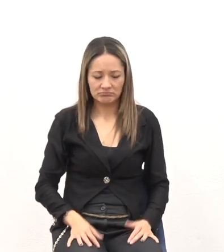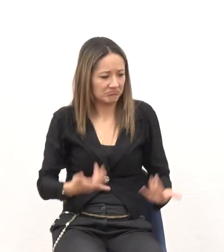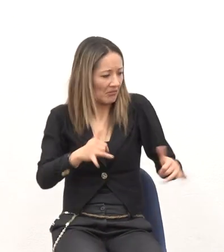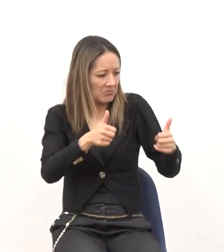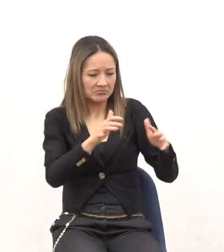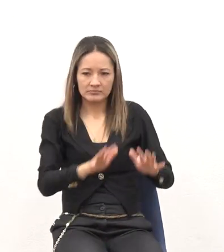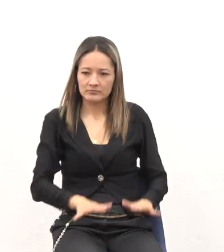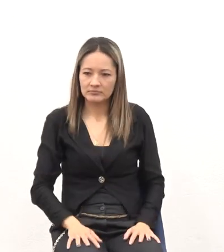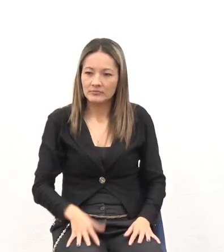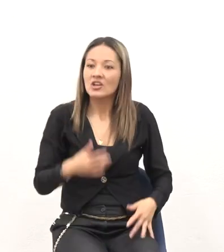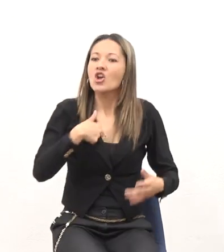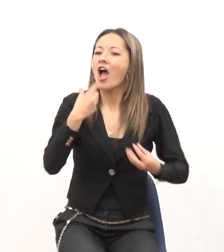¿Cuál sería la reacción Mía?